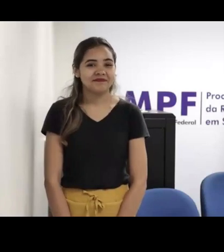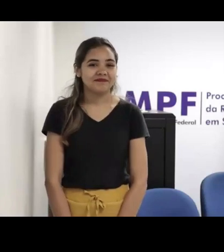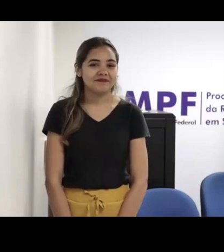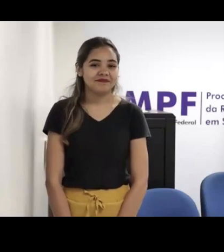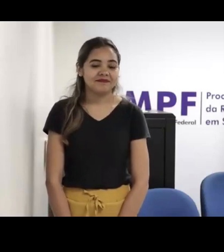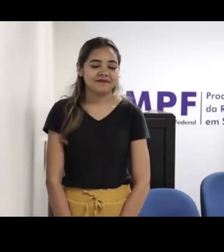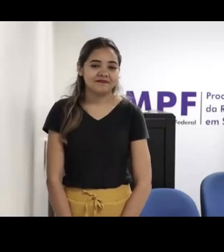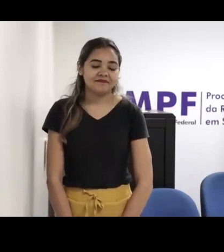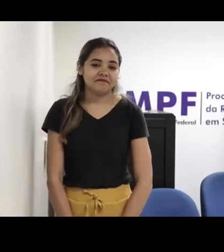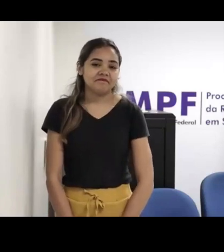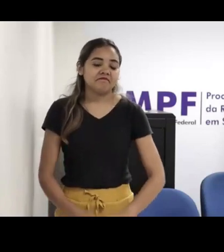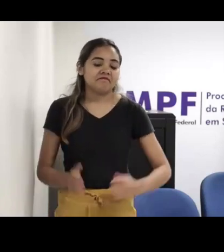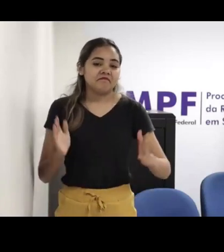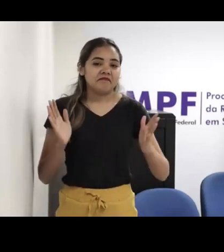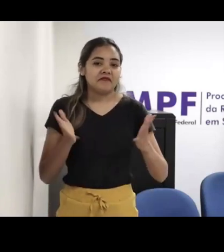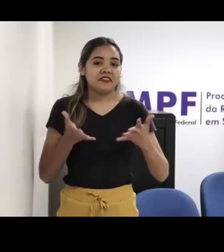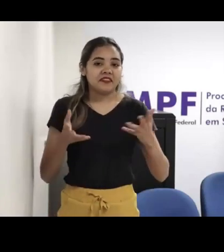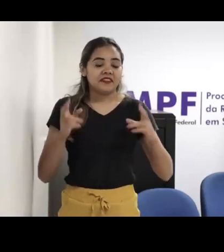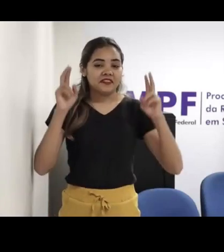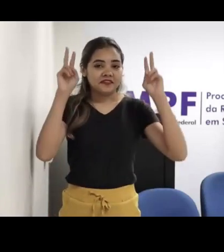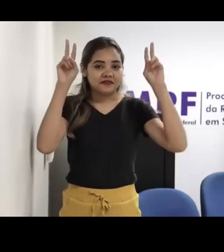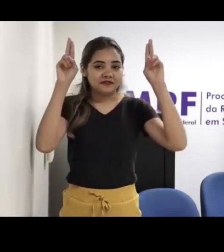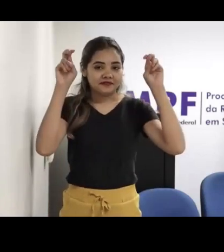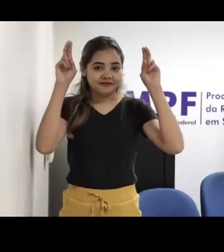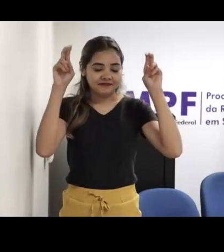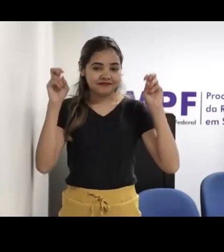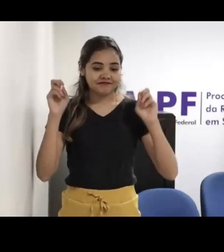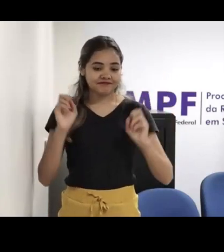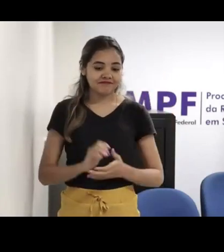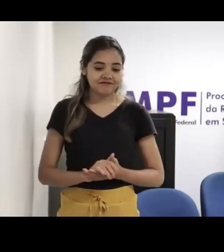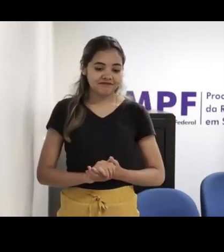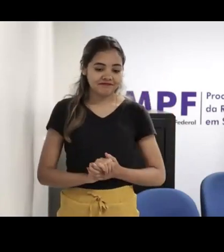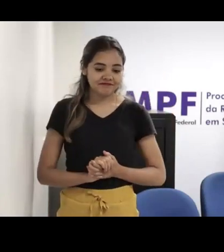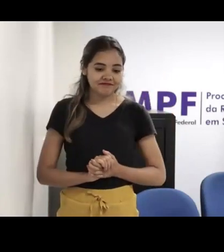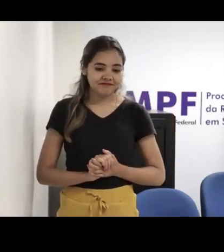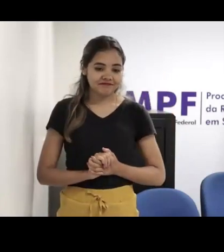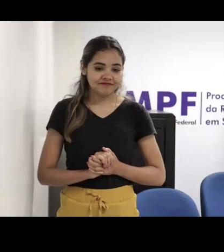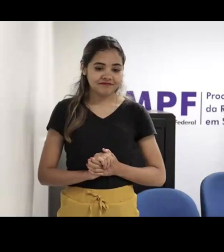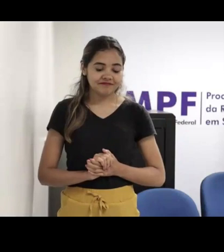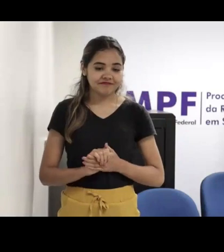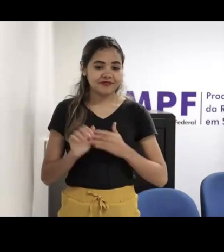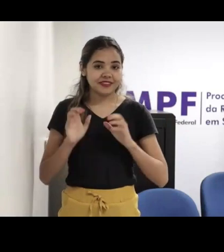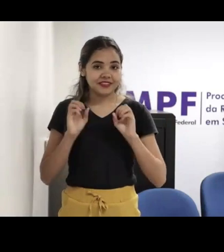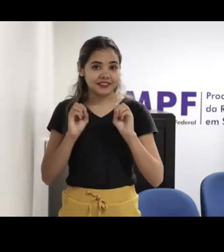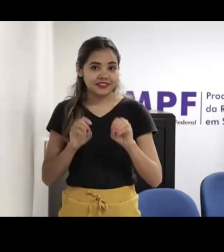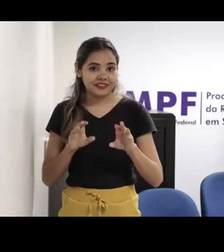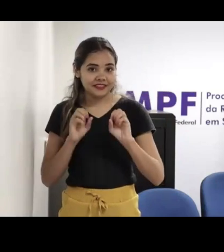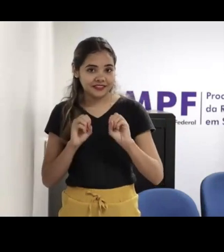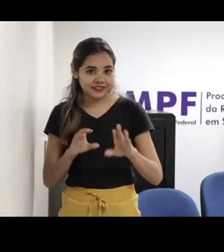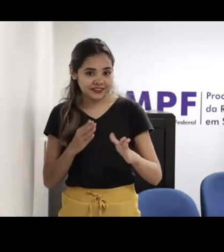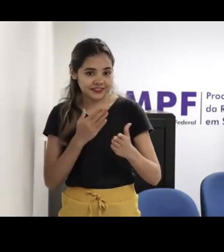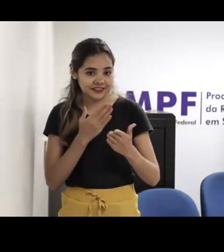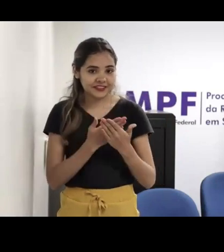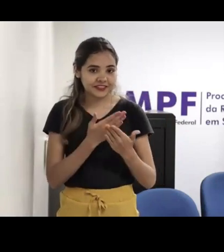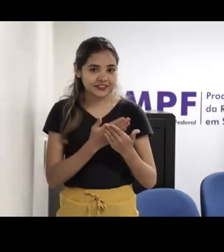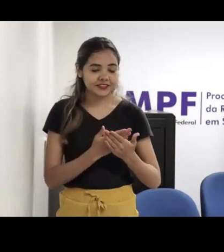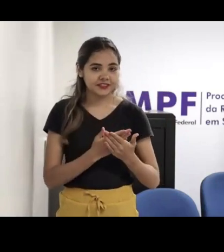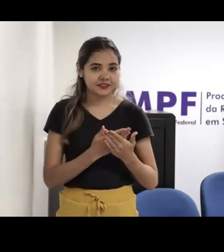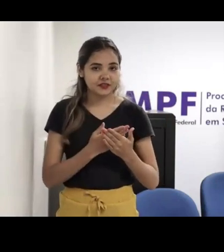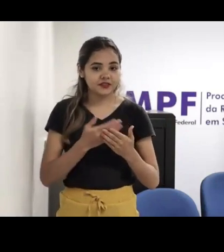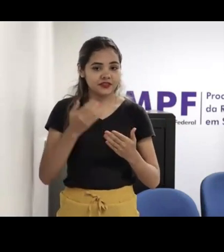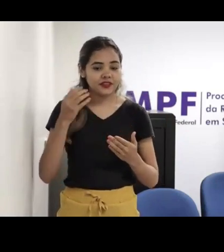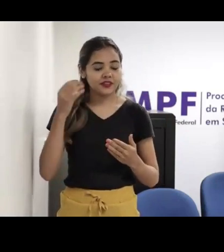O tema da nossa próxima mesa é Educação para Prevenção e Proteção contra Crimes Sexuais